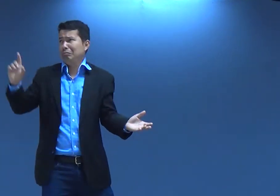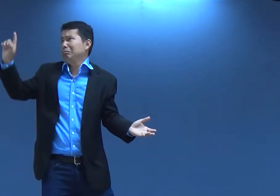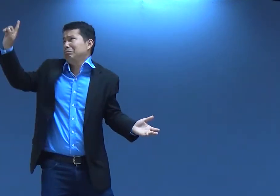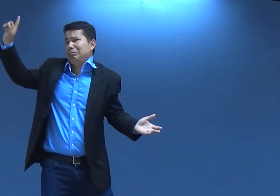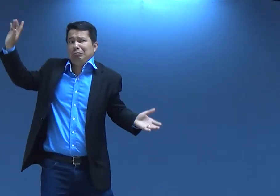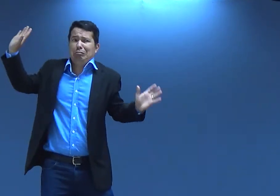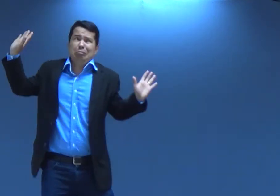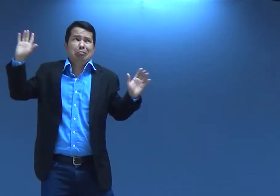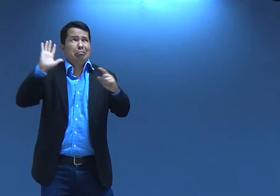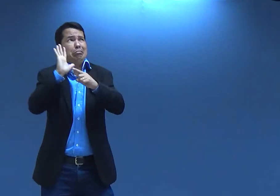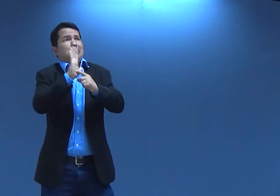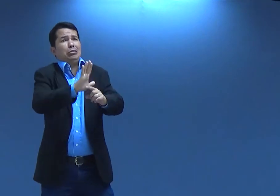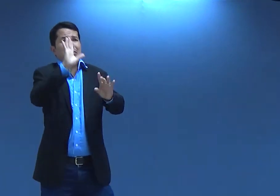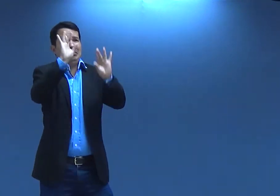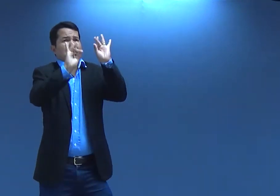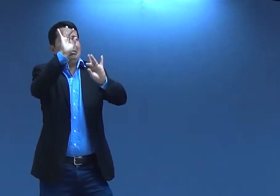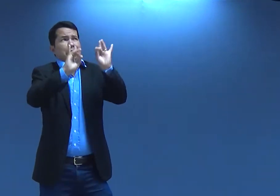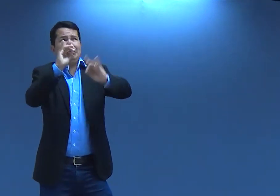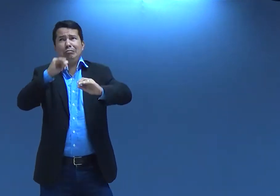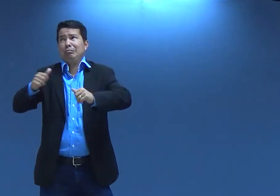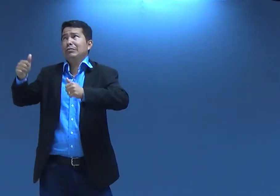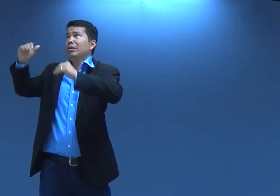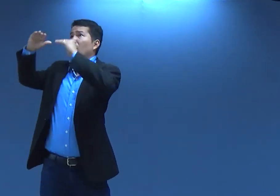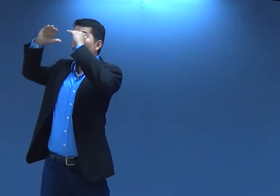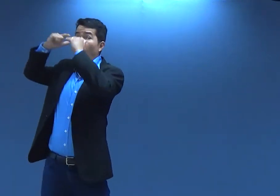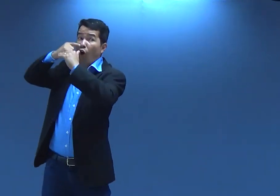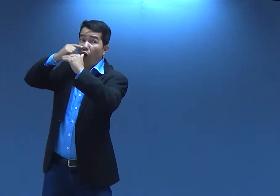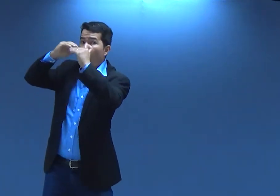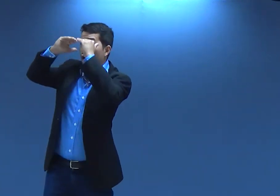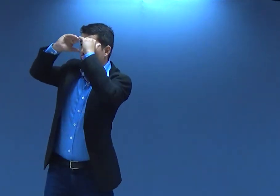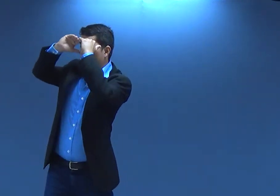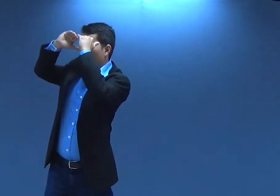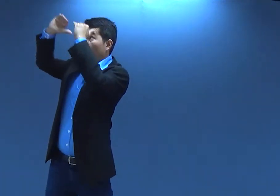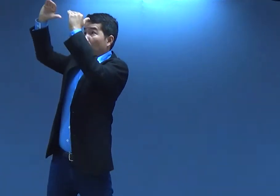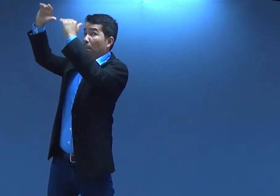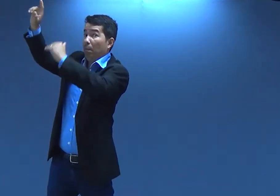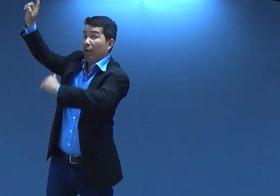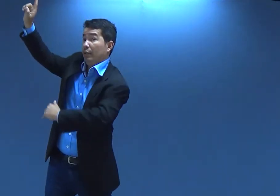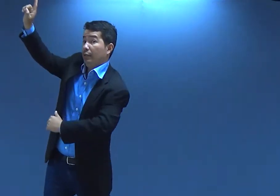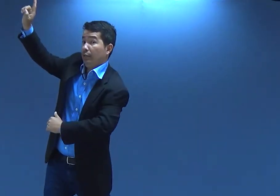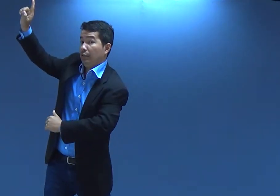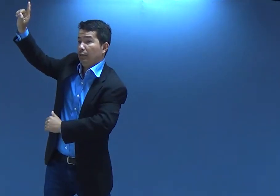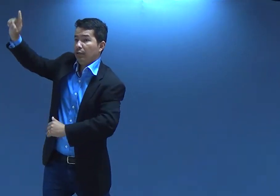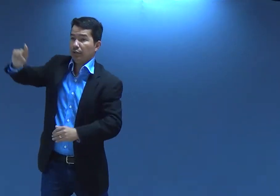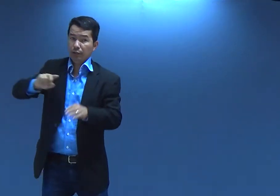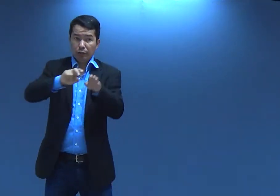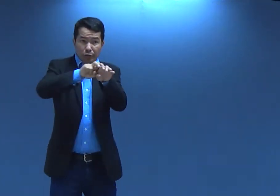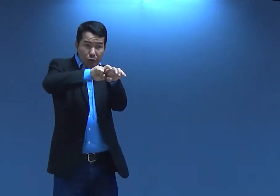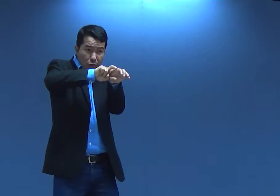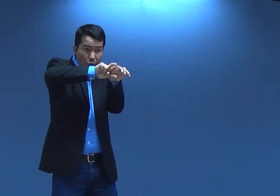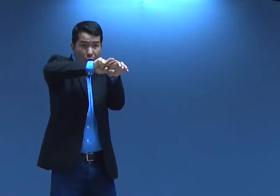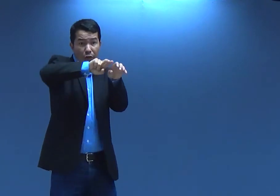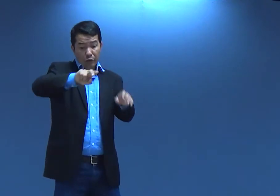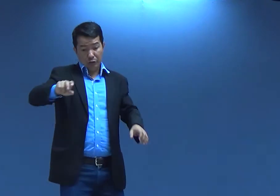Será? Não é? Deus mandou? Então, tá bom. Vamos, né? Vamos lá pra Belém. O que que eles fizeram? Obedeceram a Deus.